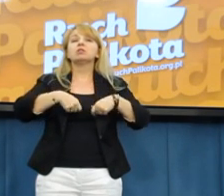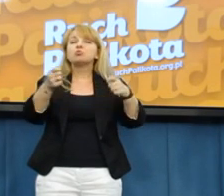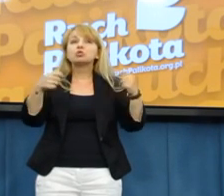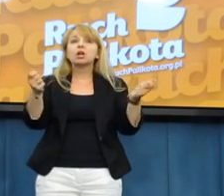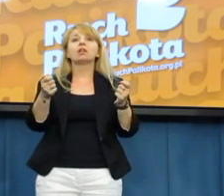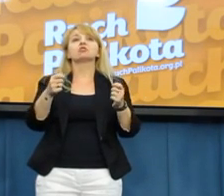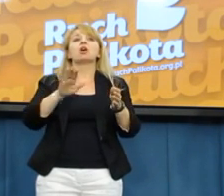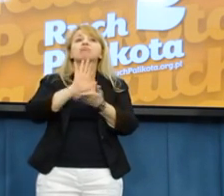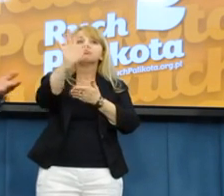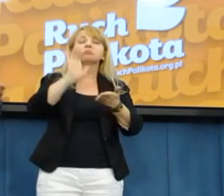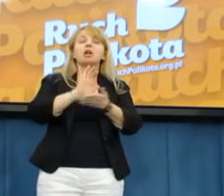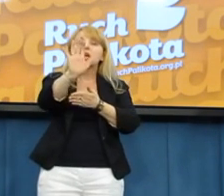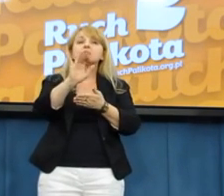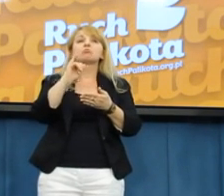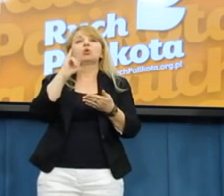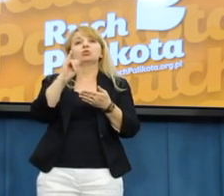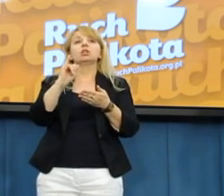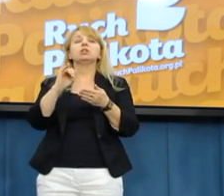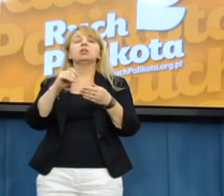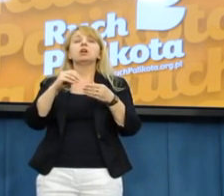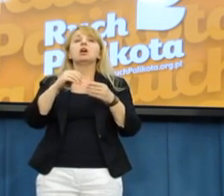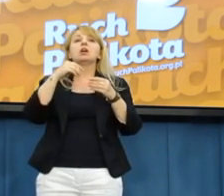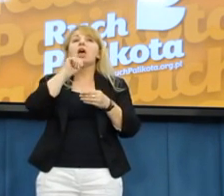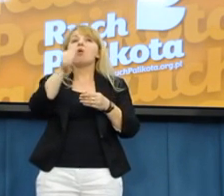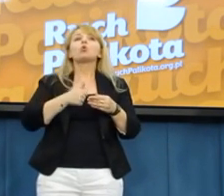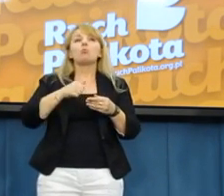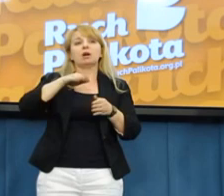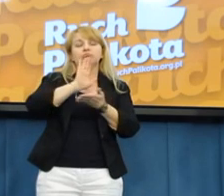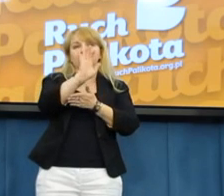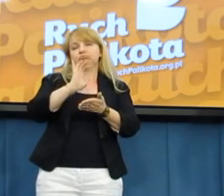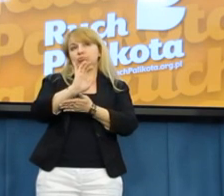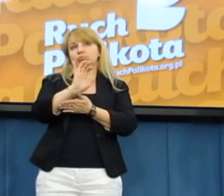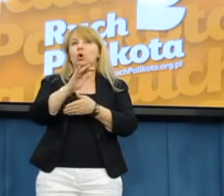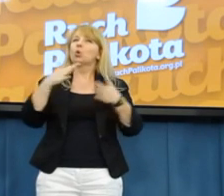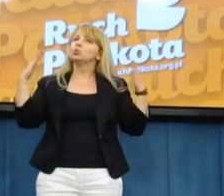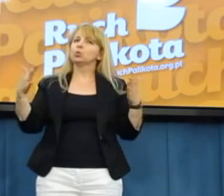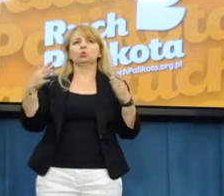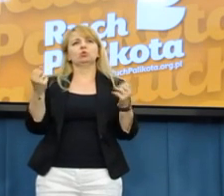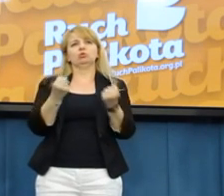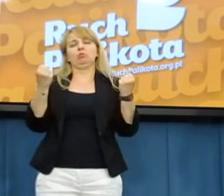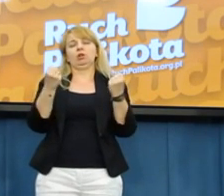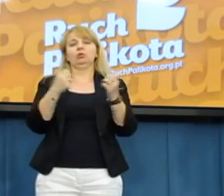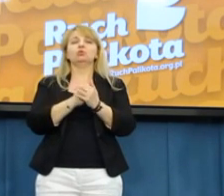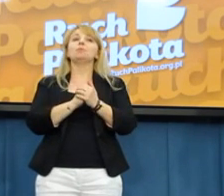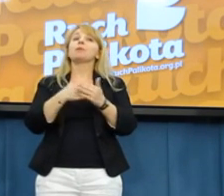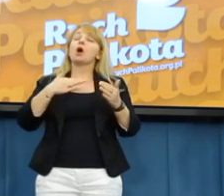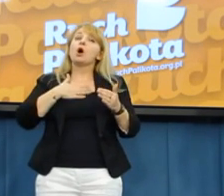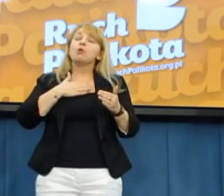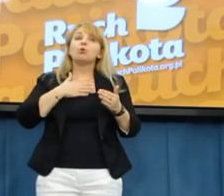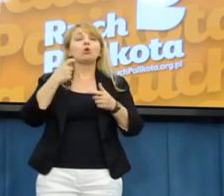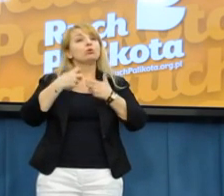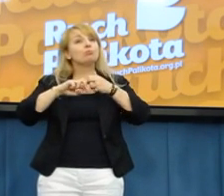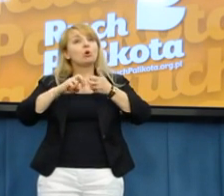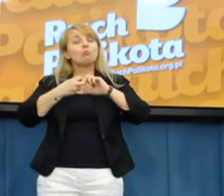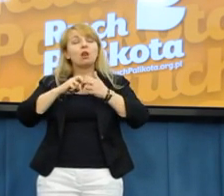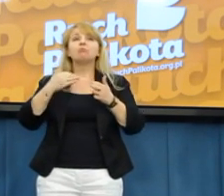a także eksportem. Więc pełna paleta działalności. Moje problemy prawdziwe, rzeczywiste